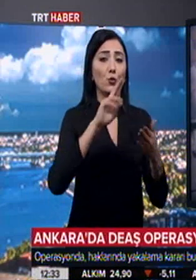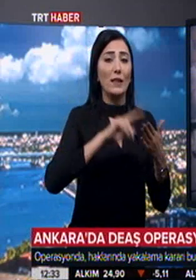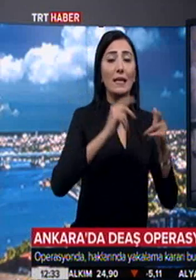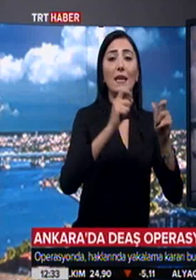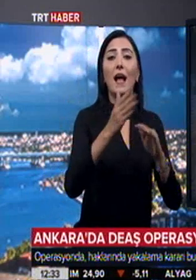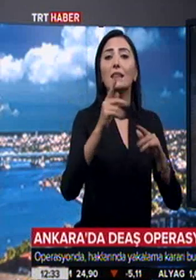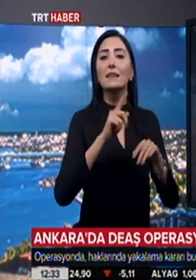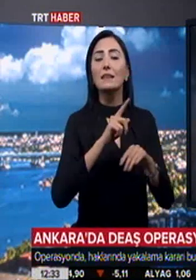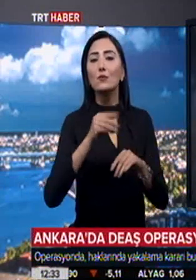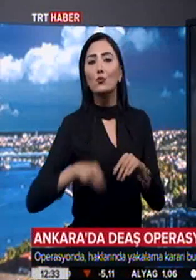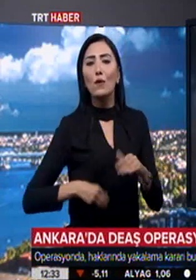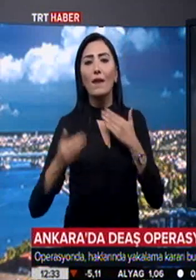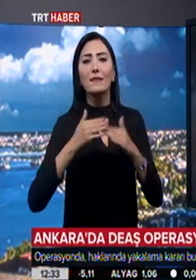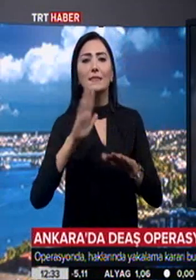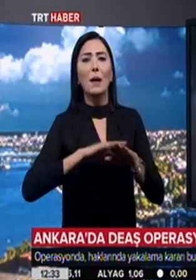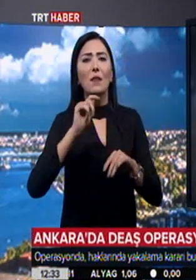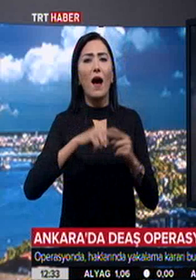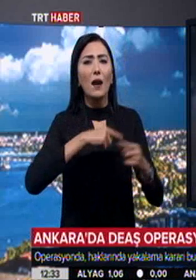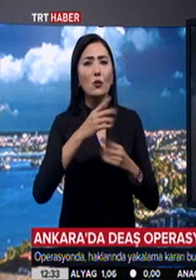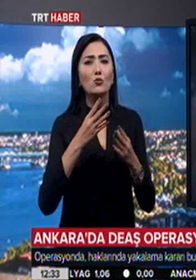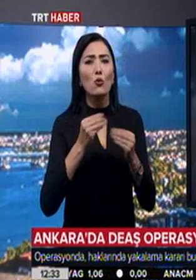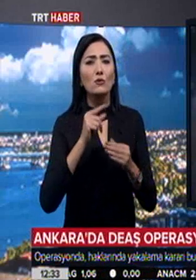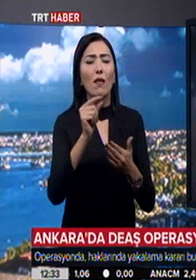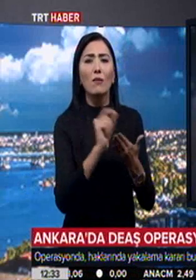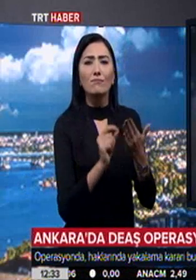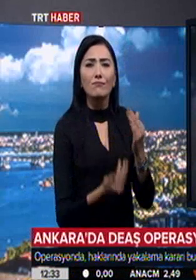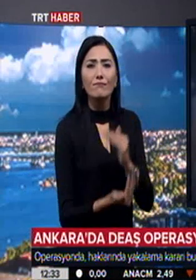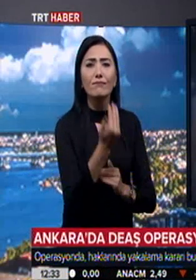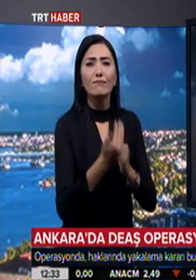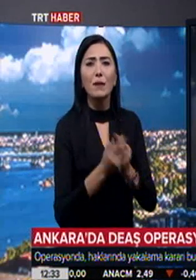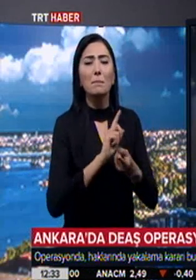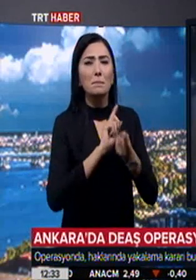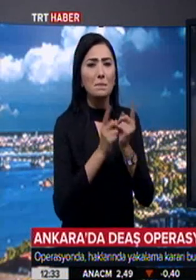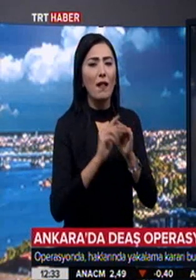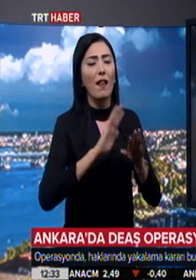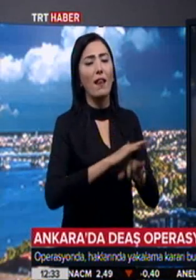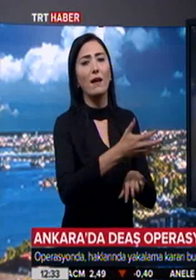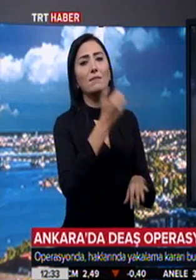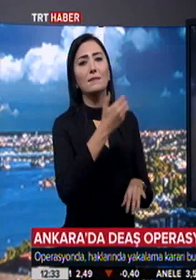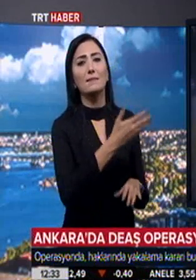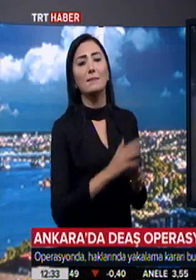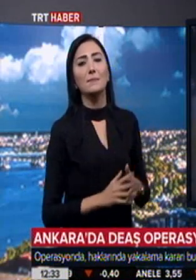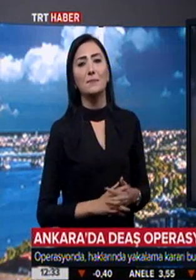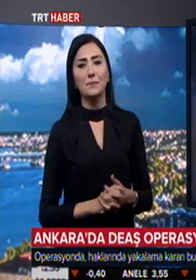zanlıların adreslerinde yapılan aramada çok sayıda örgütsel doküman ve dijital materyale de el konuldu.